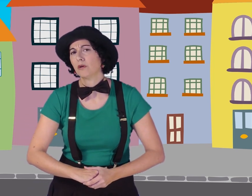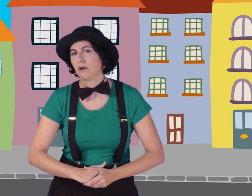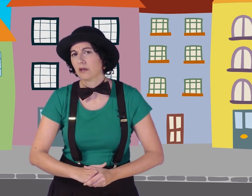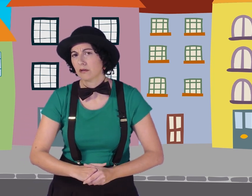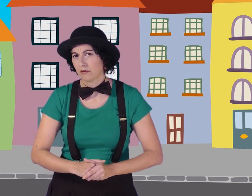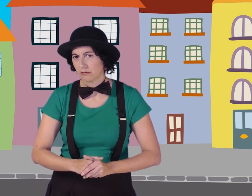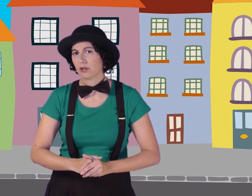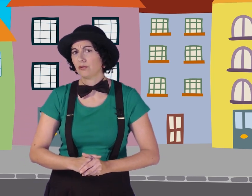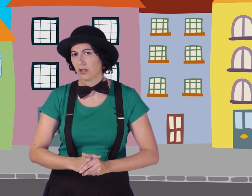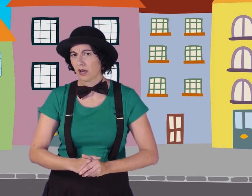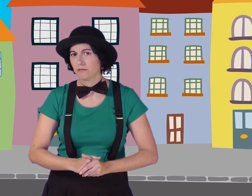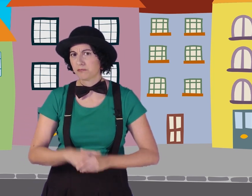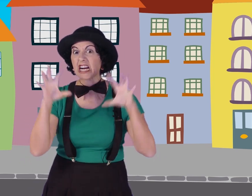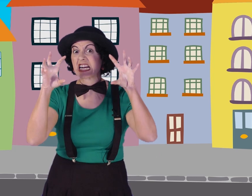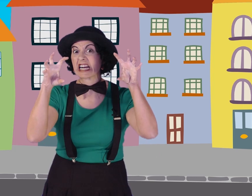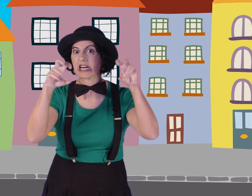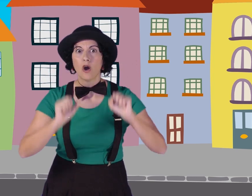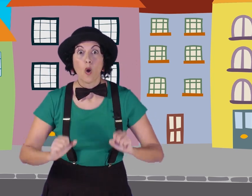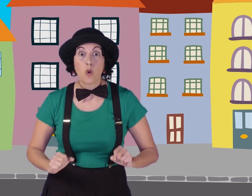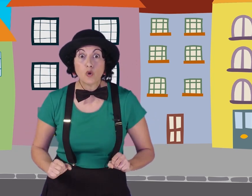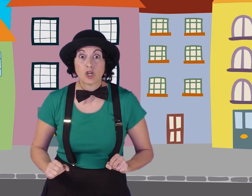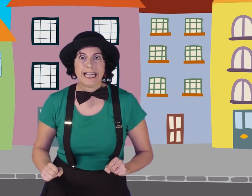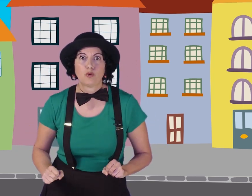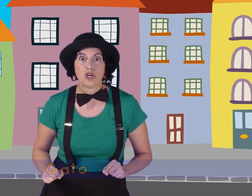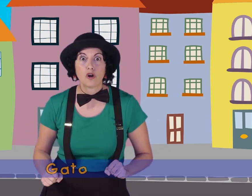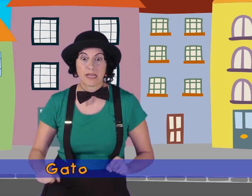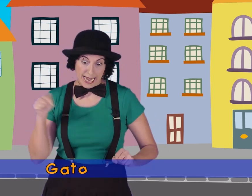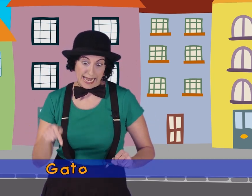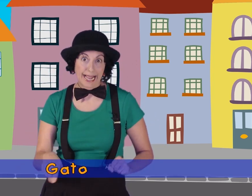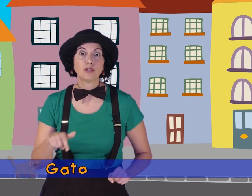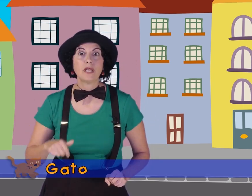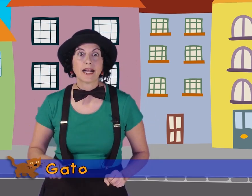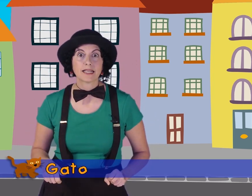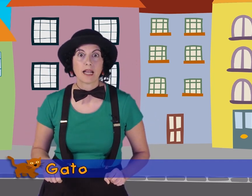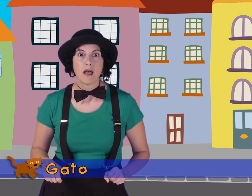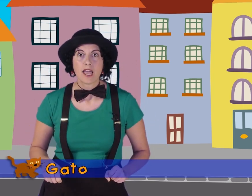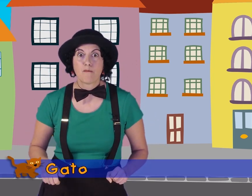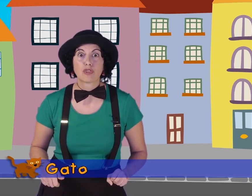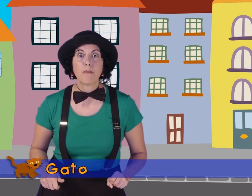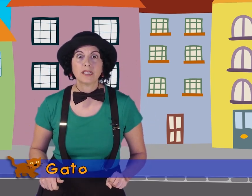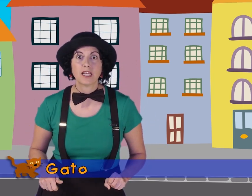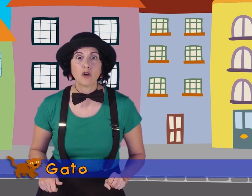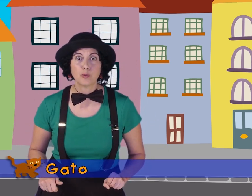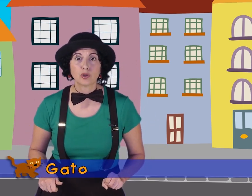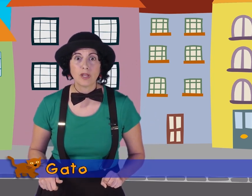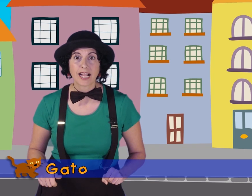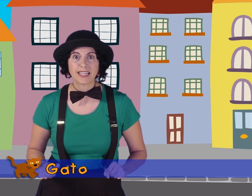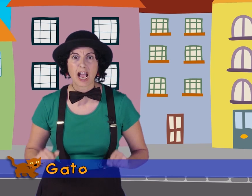pegó el ratón de campo. Un gato enorme. El gato de la casa empezó a perseguirlos por toda la casa.